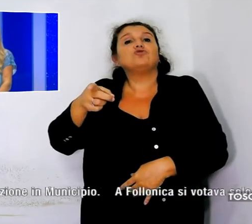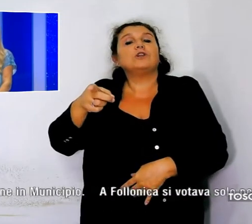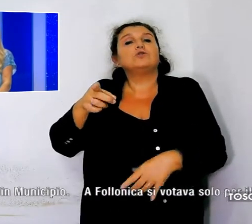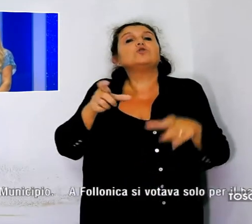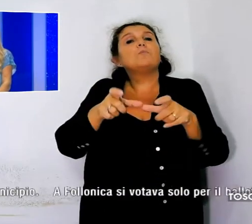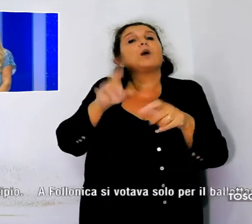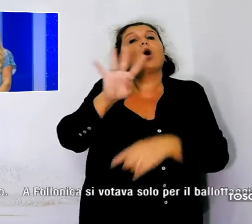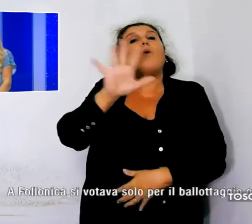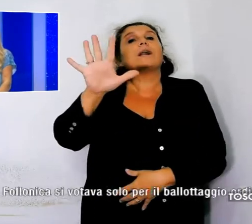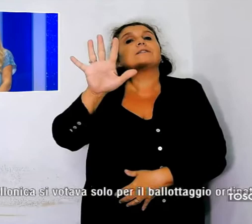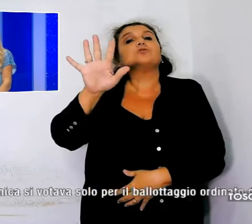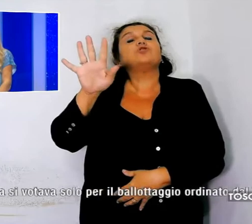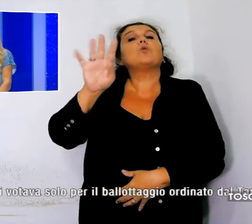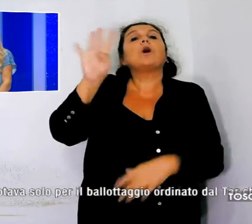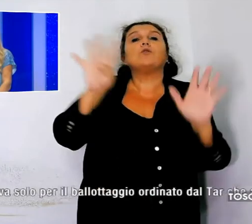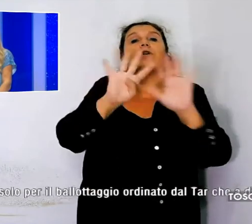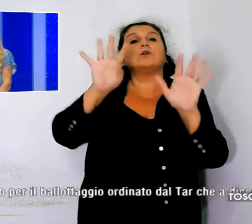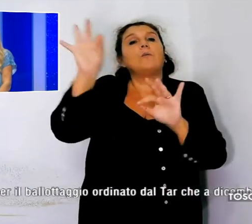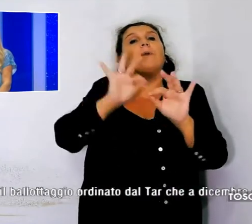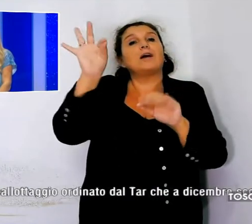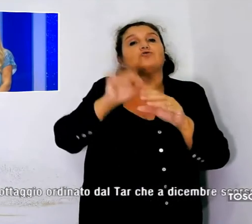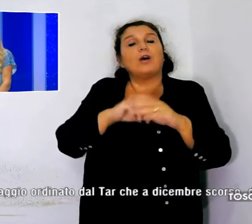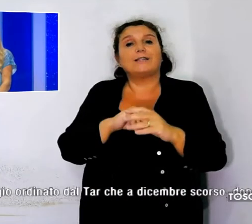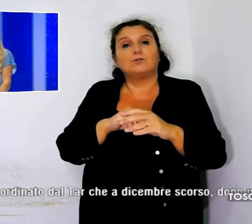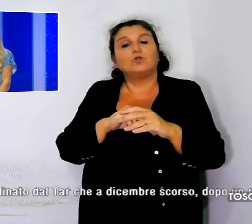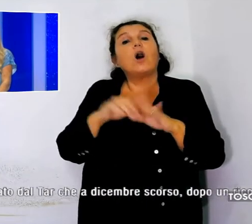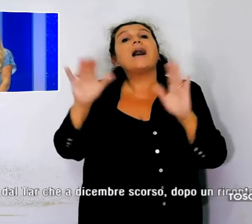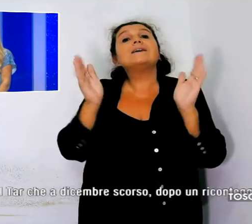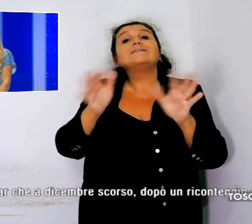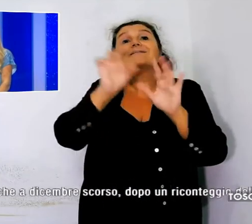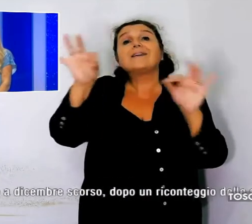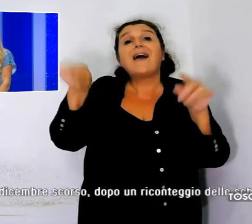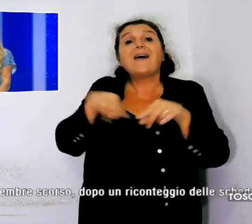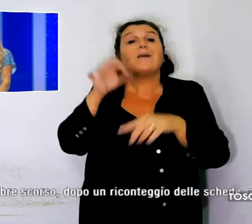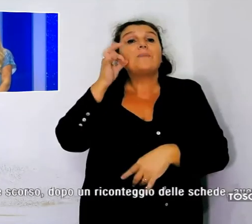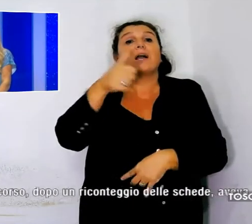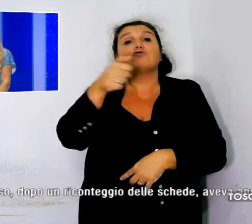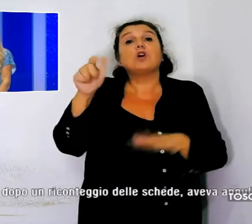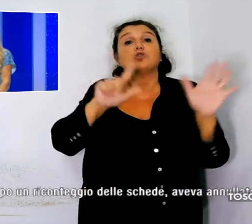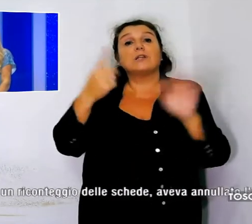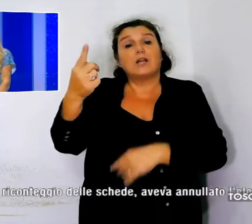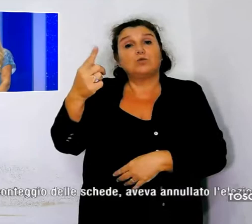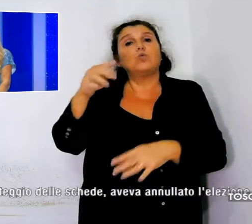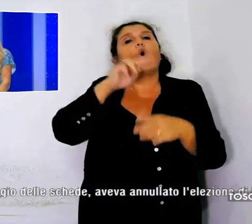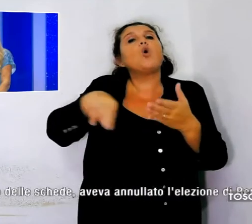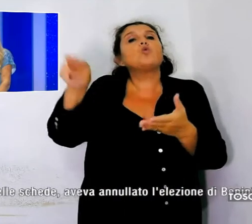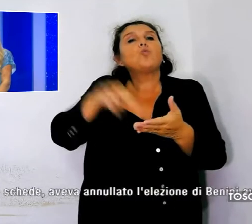,99%. Le schede bianche, 171, le nulle, 211.